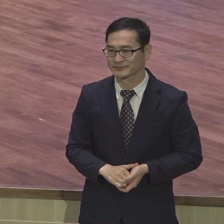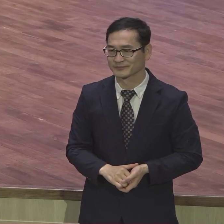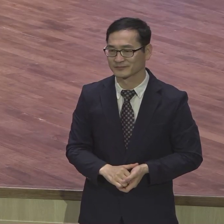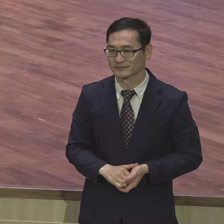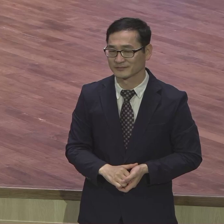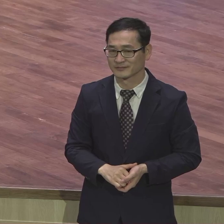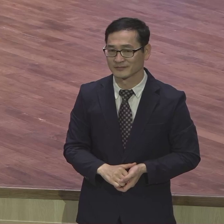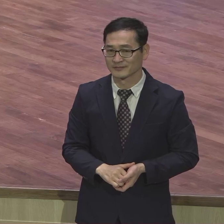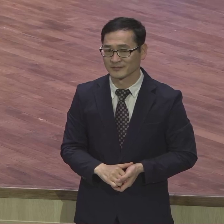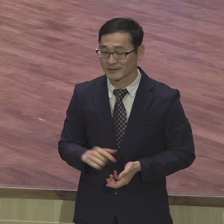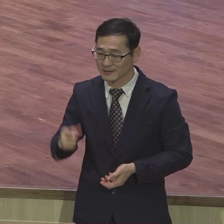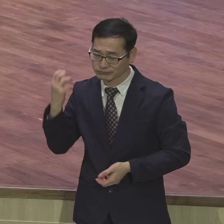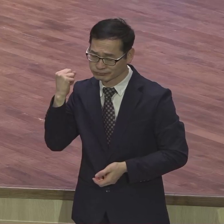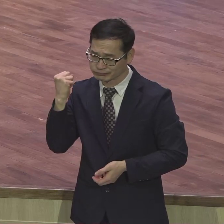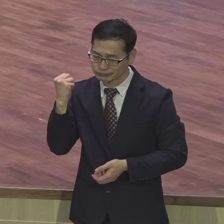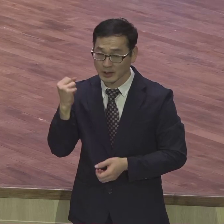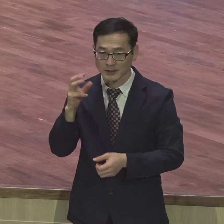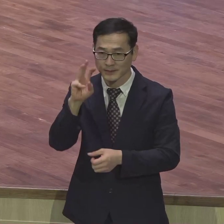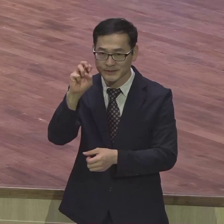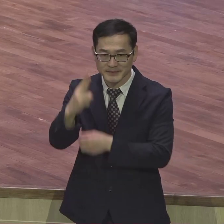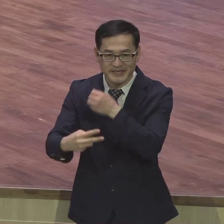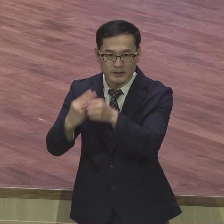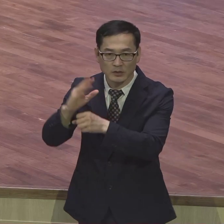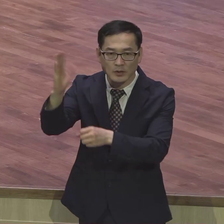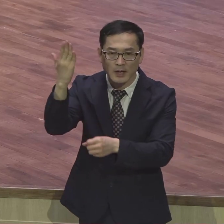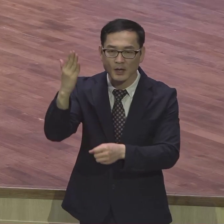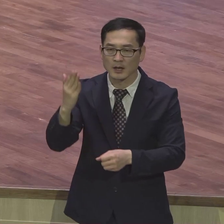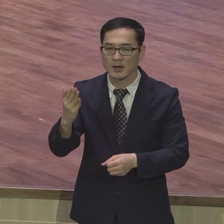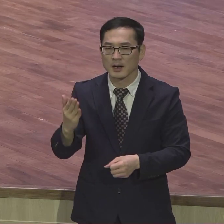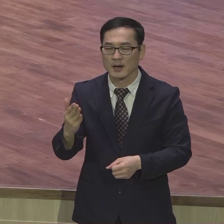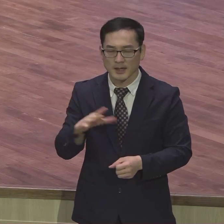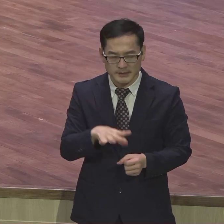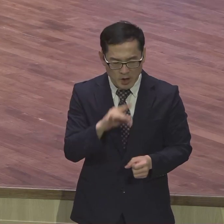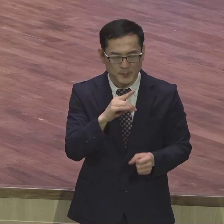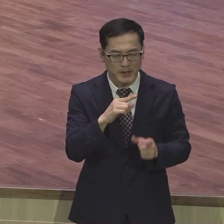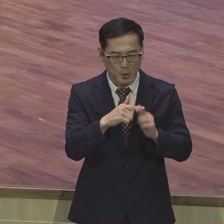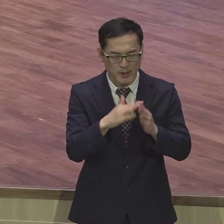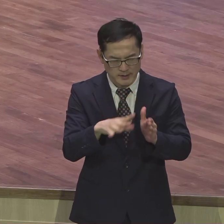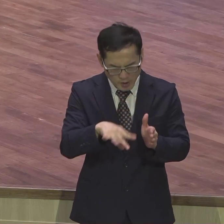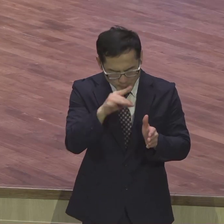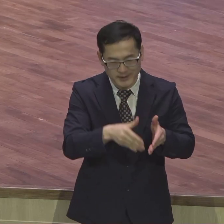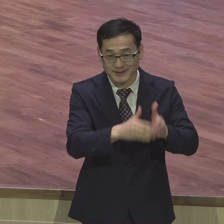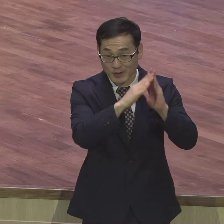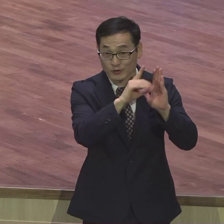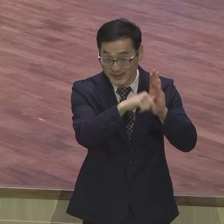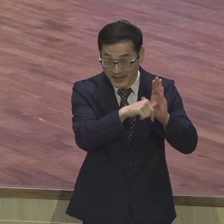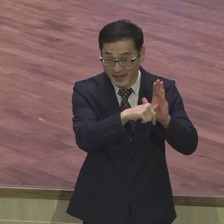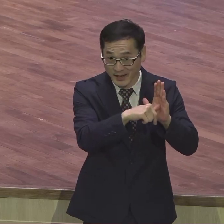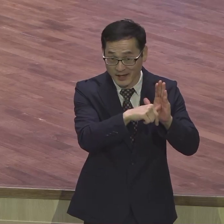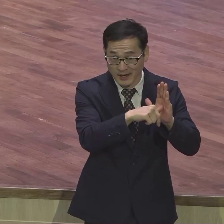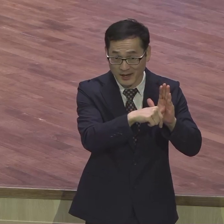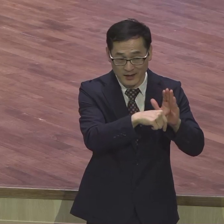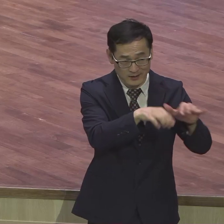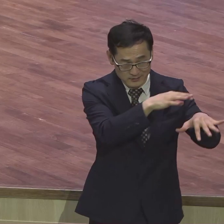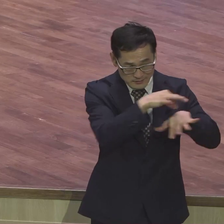마음속에 어쩌면 하나님 개척할 때 그러한 영적 분위기를 32년 동안 인도해 주셨습니까